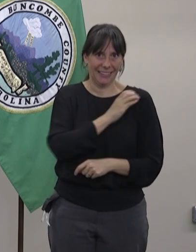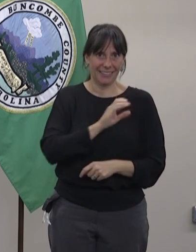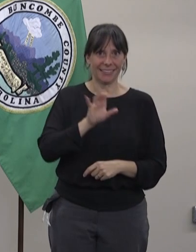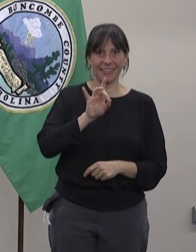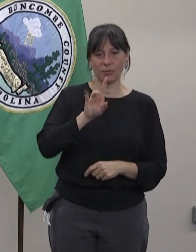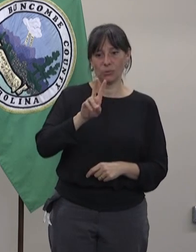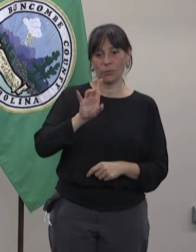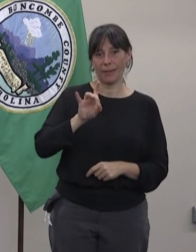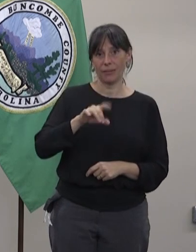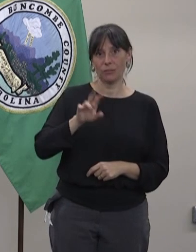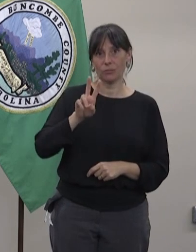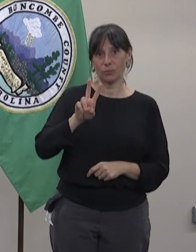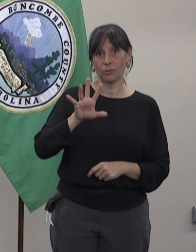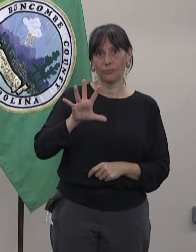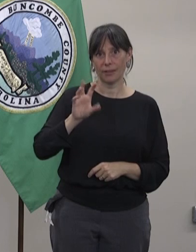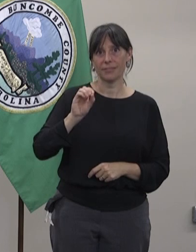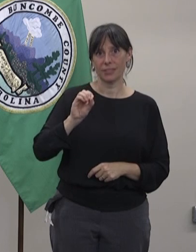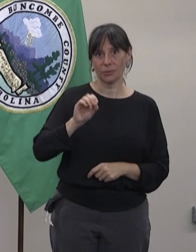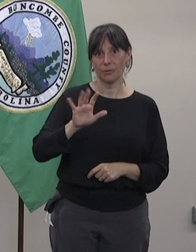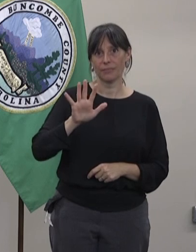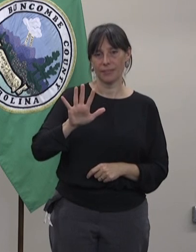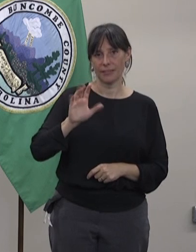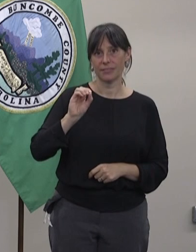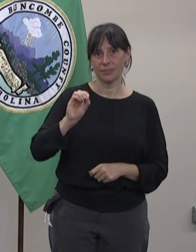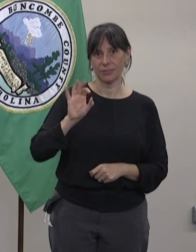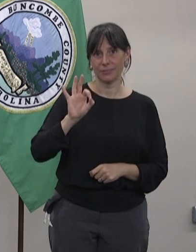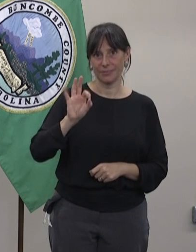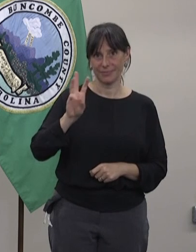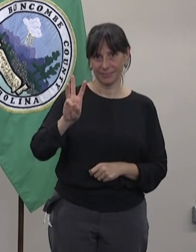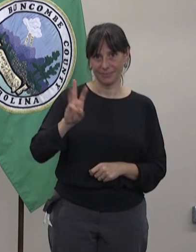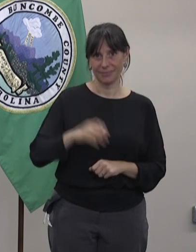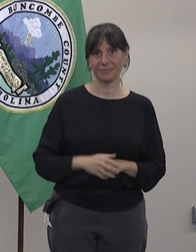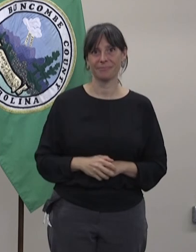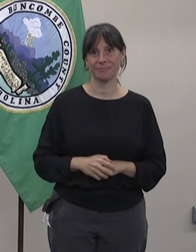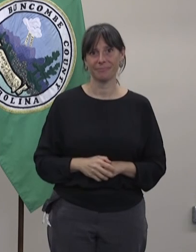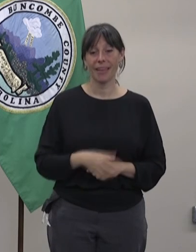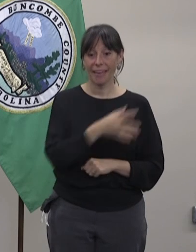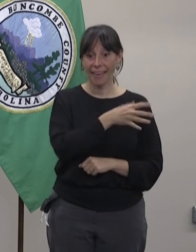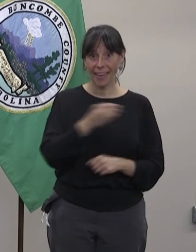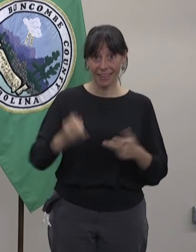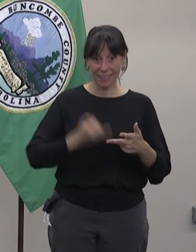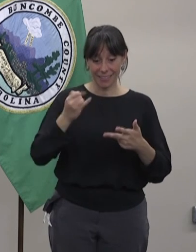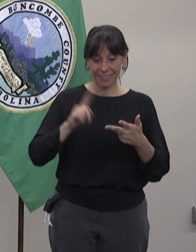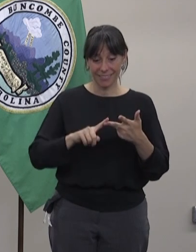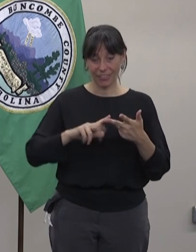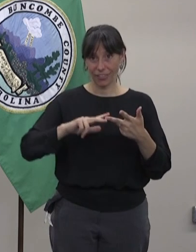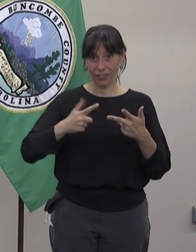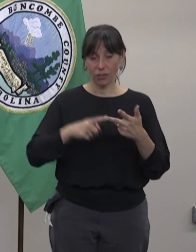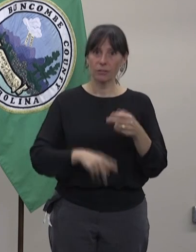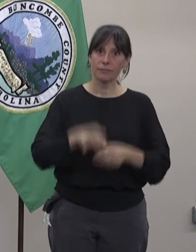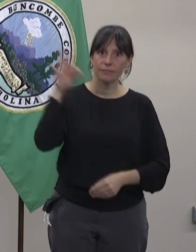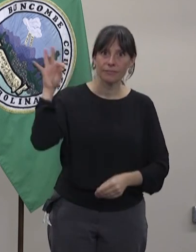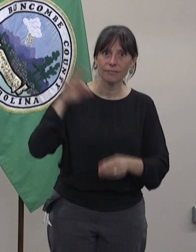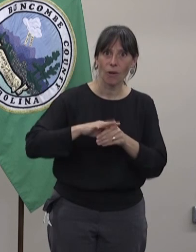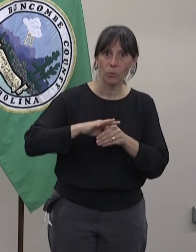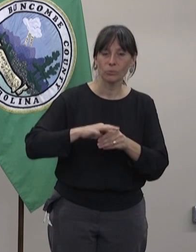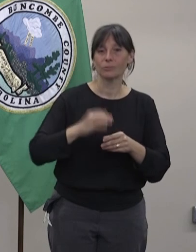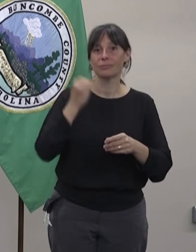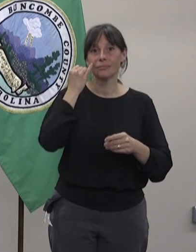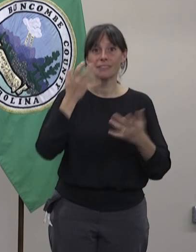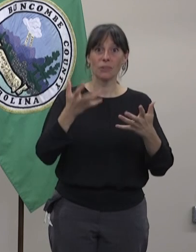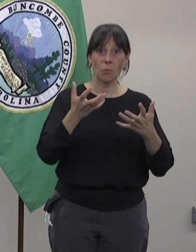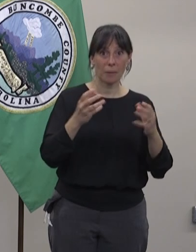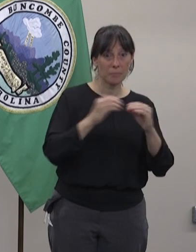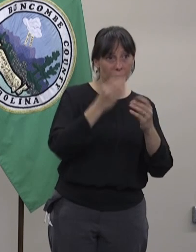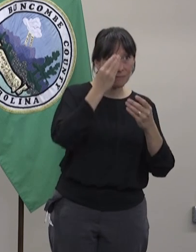una. Pueden llamar a la clínica de vacunas y contáctense con ellos al 828-250